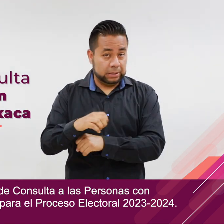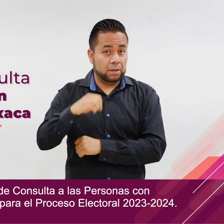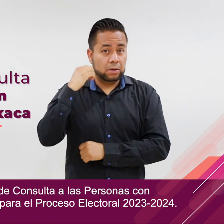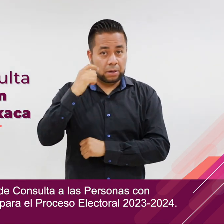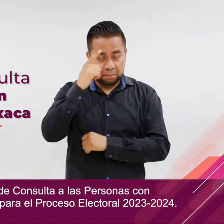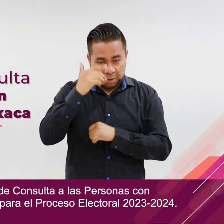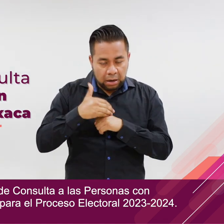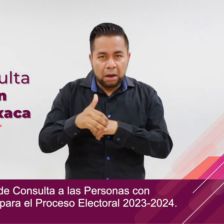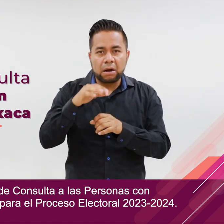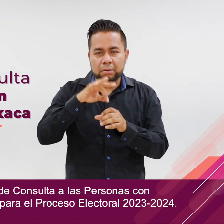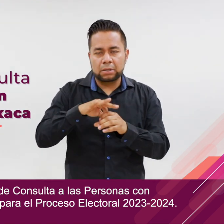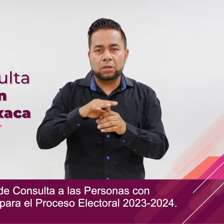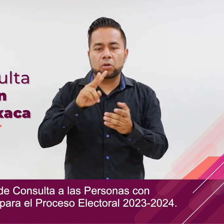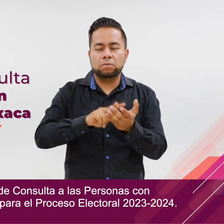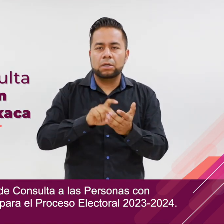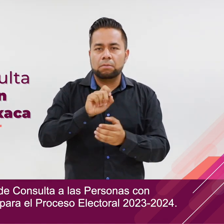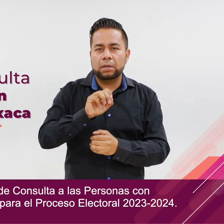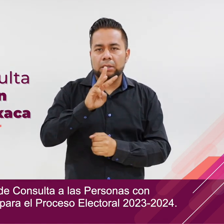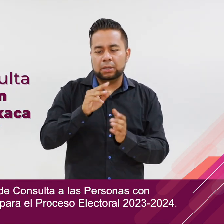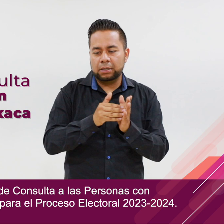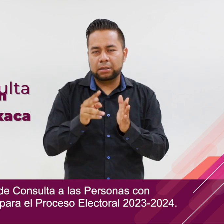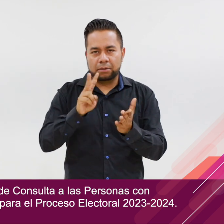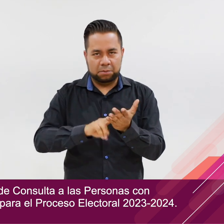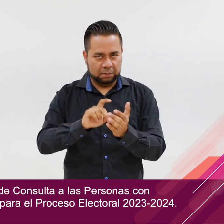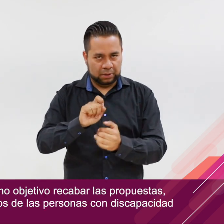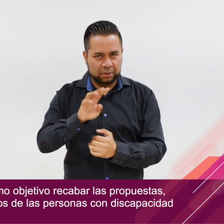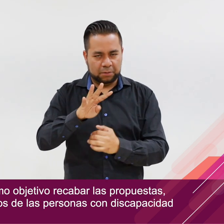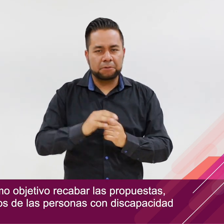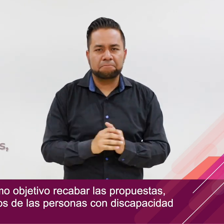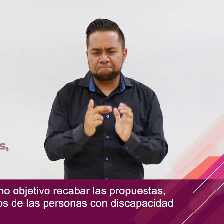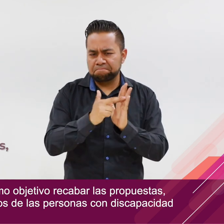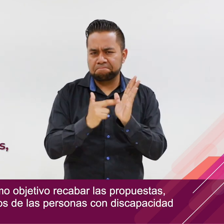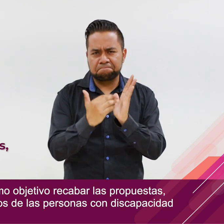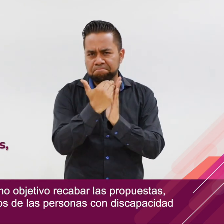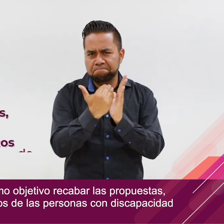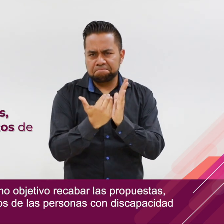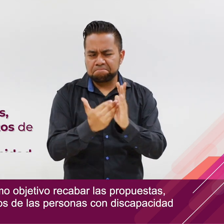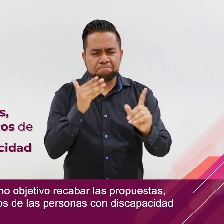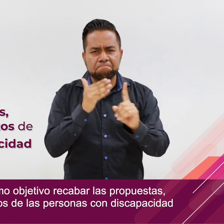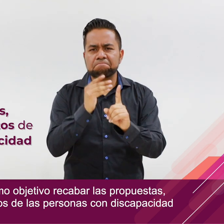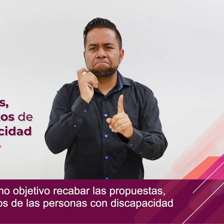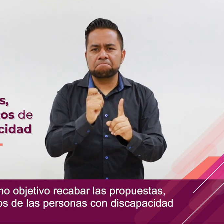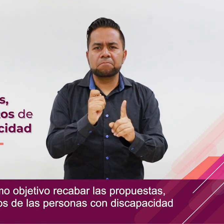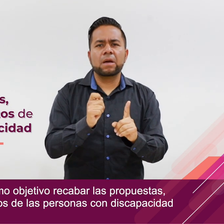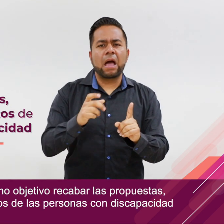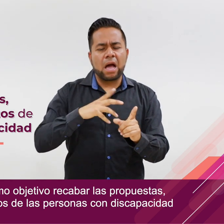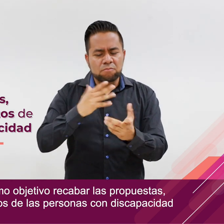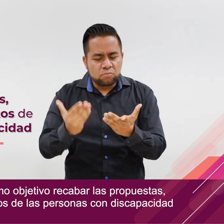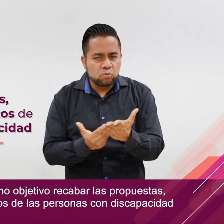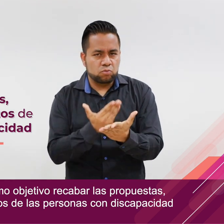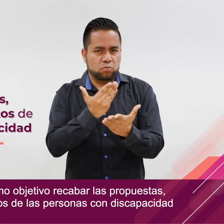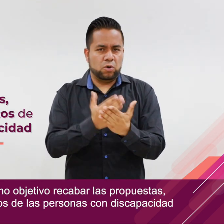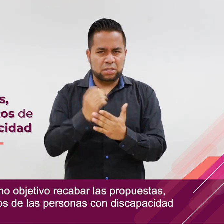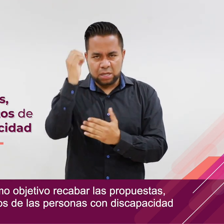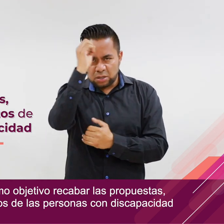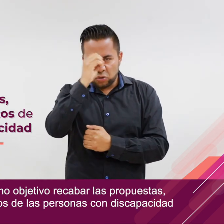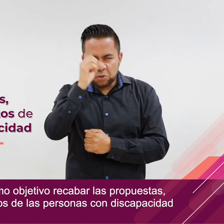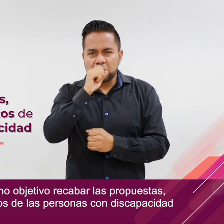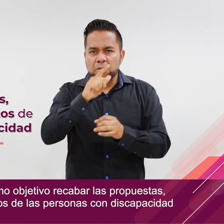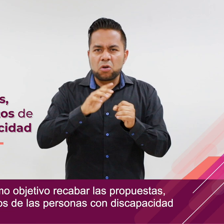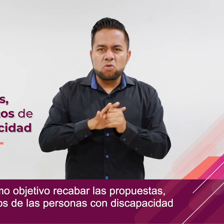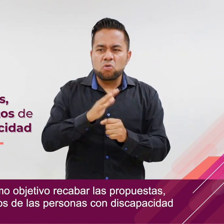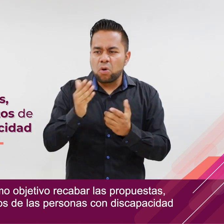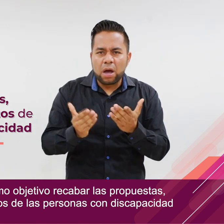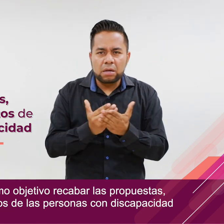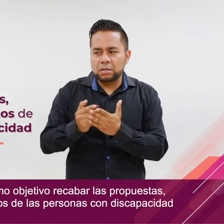para el proceso electoral 2023-2024. Este protocolo tiene como objetivo recabar las propuestas, opiniones